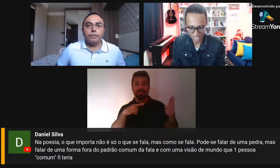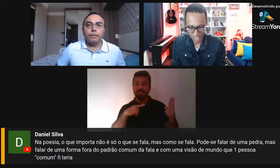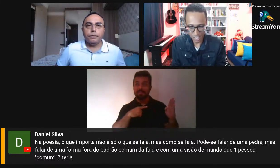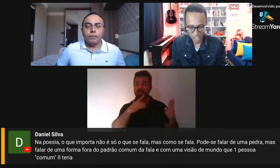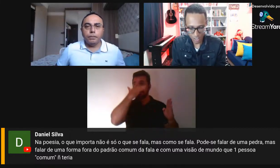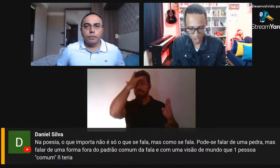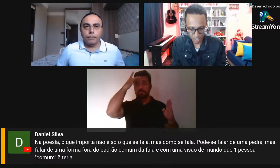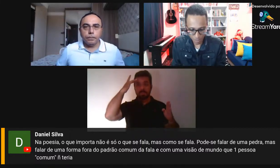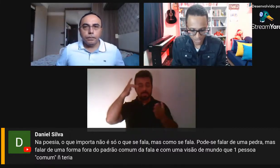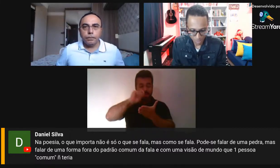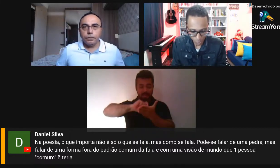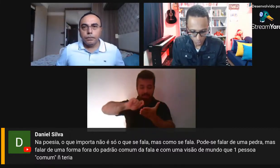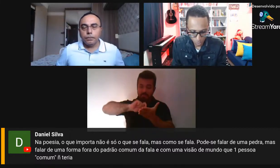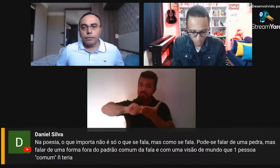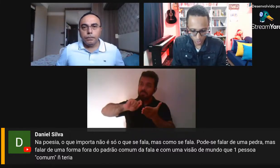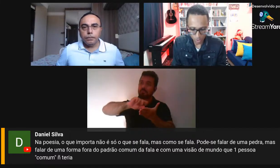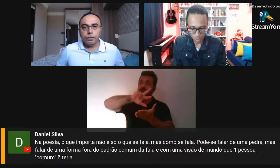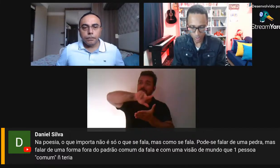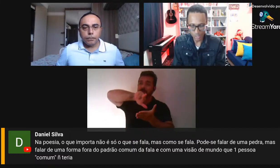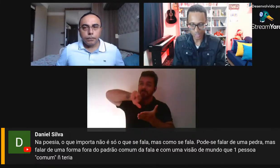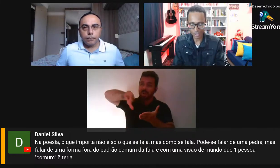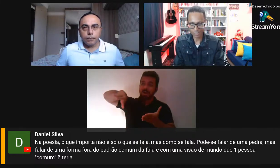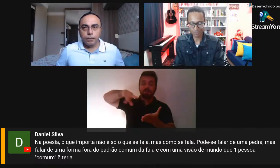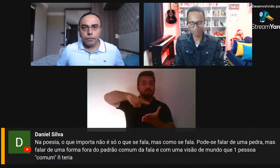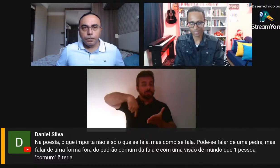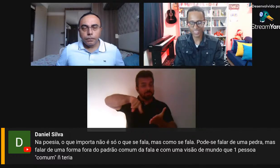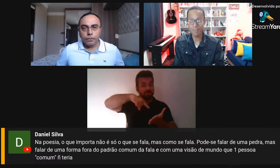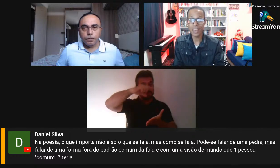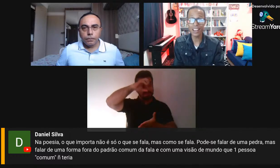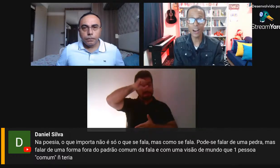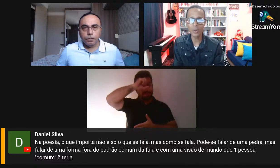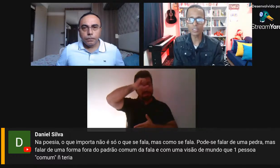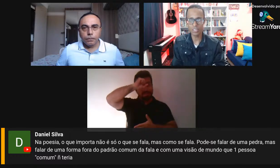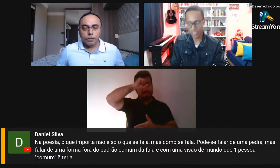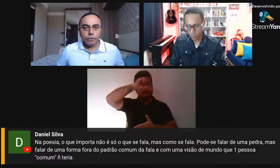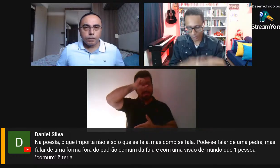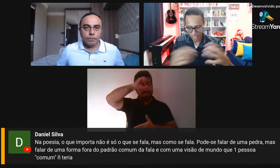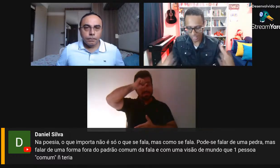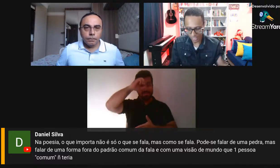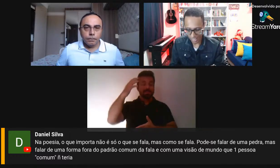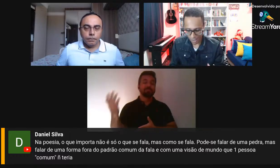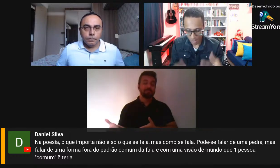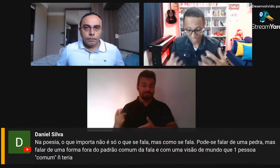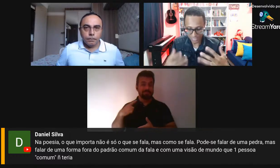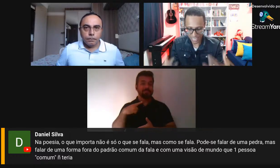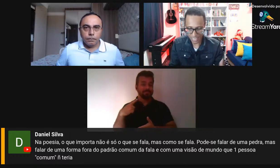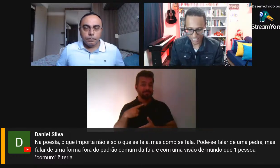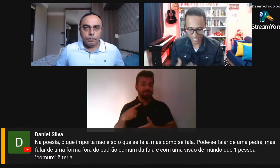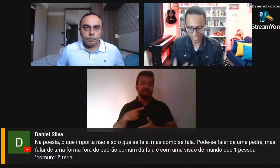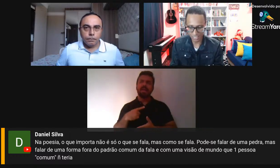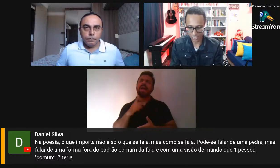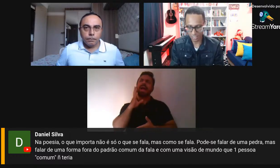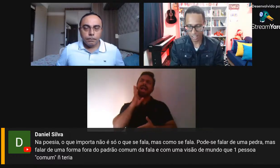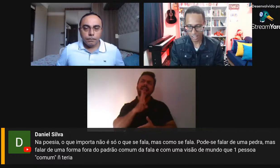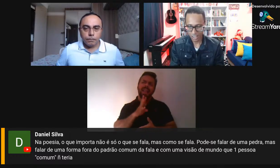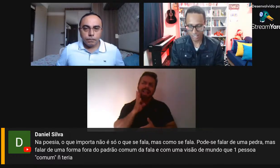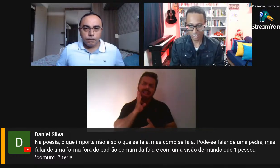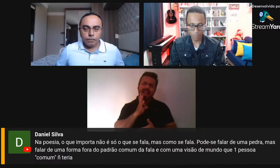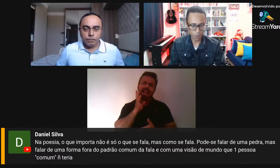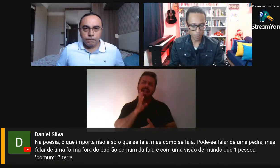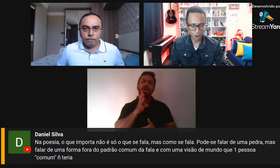gêneros, nós aprendemos muito e é bem legal isso, a gente poder pensar nessa